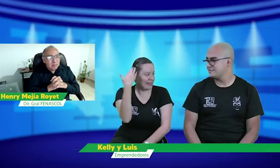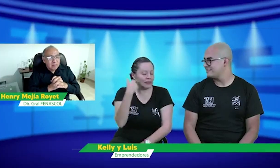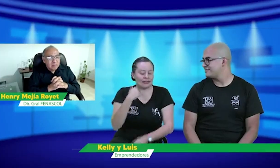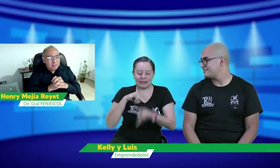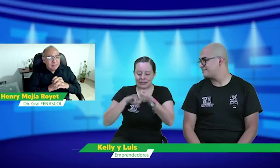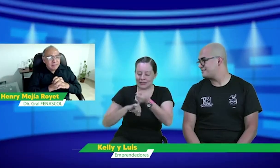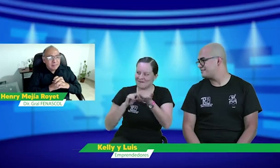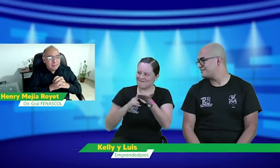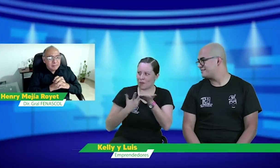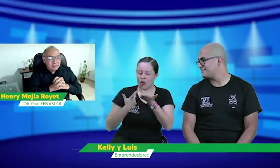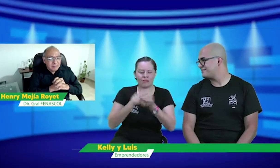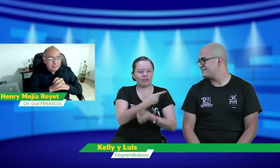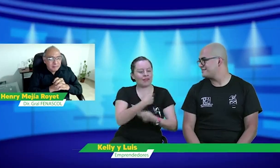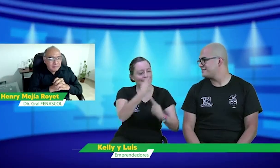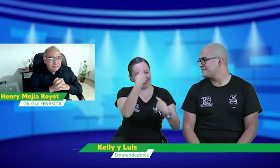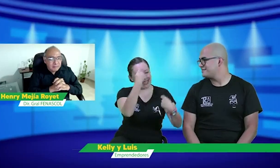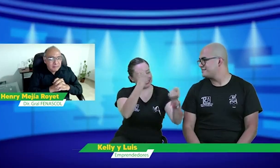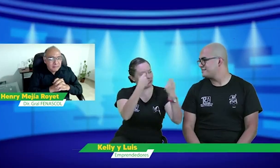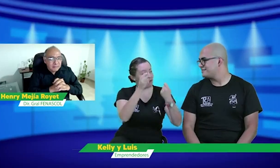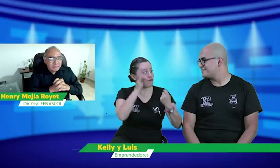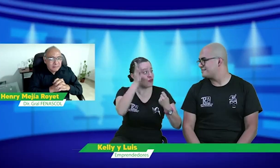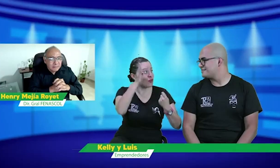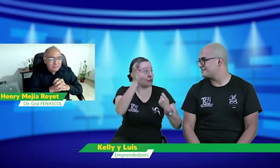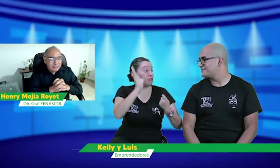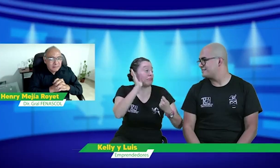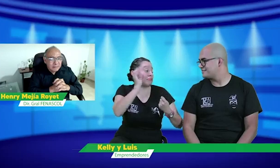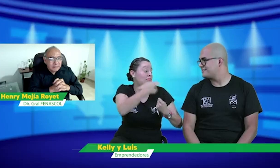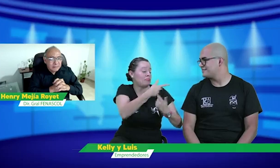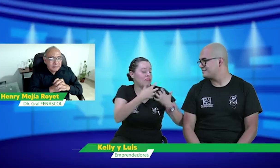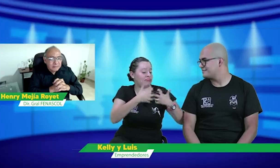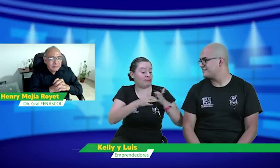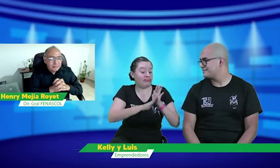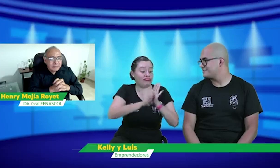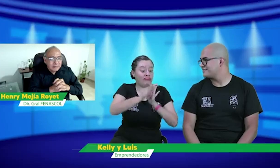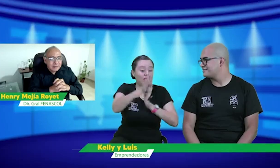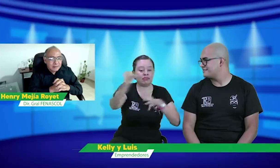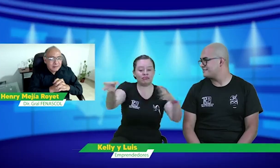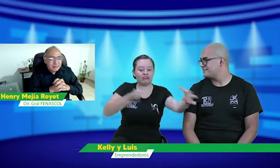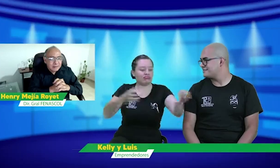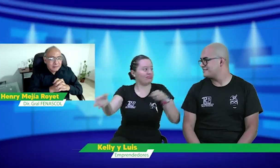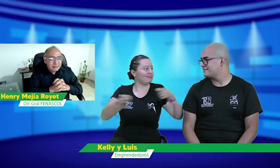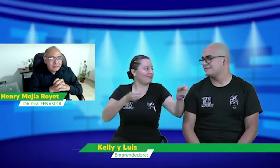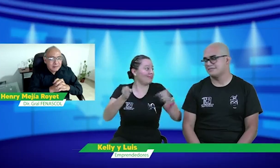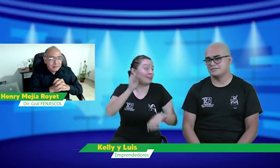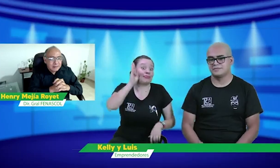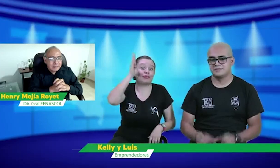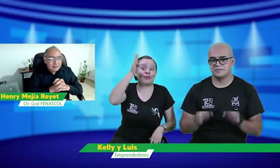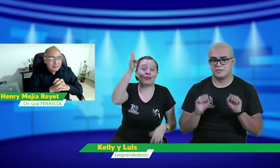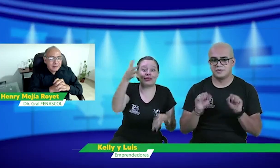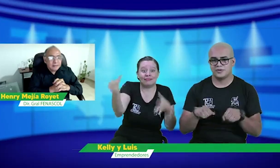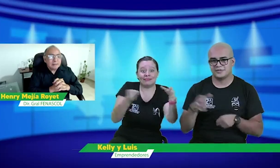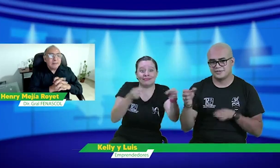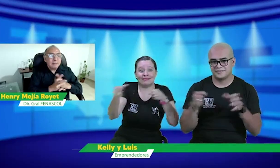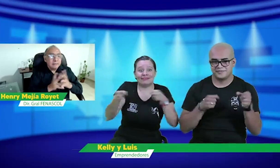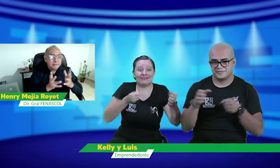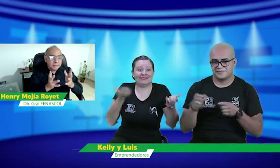Pues, recuerdo que hablábamos que, bueno, cómo tener, como esta dependencia, digamos, que queremos, pues, si crecemos, pues, traer